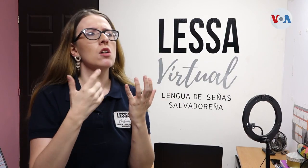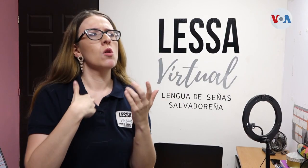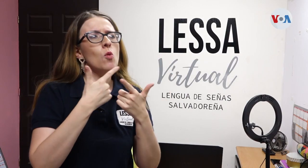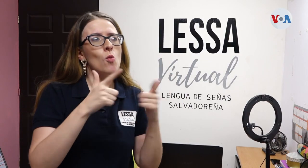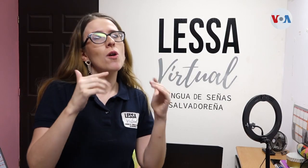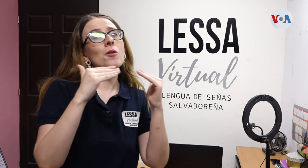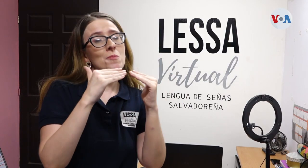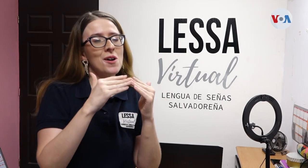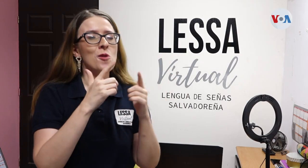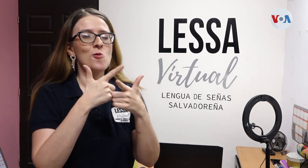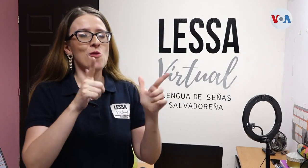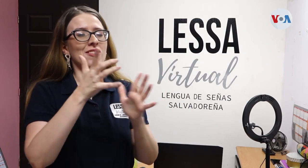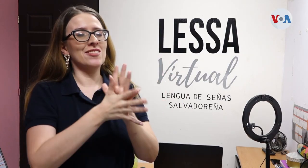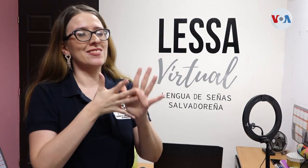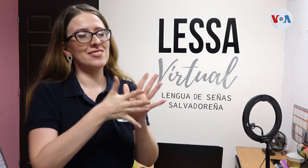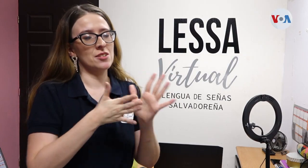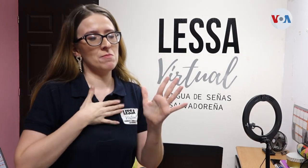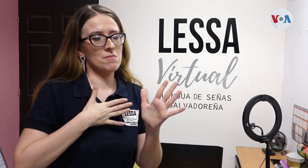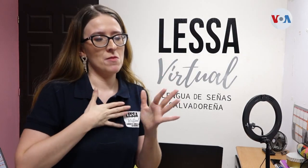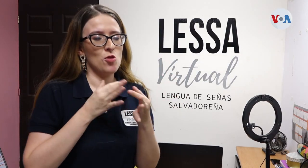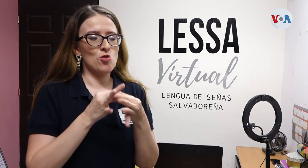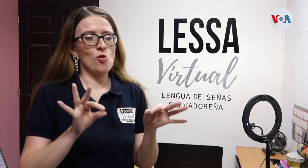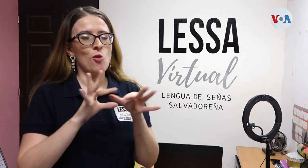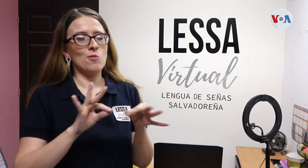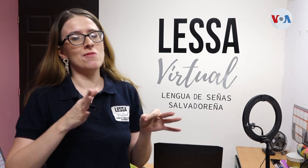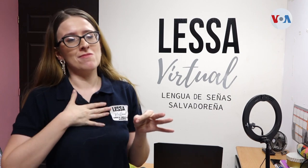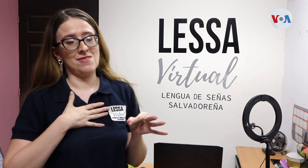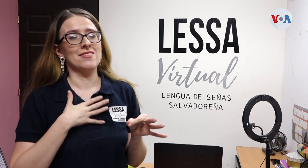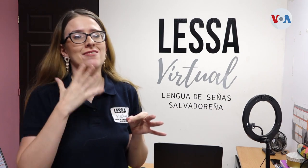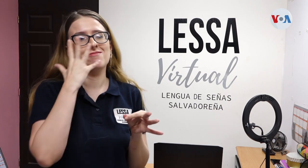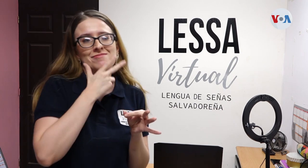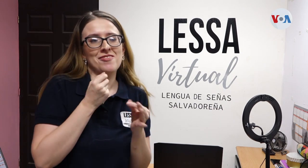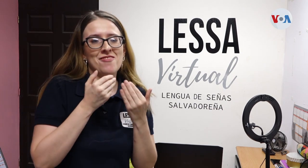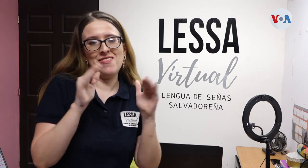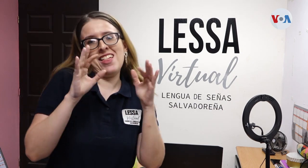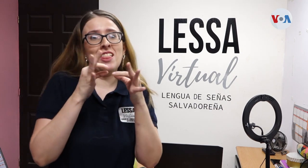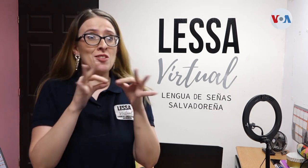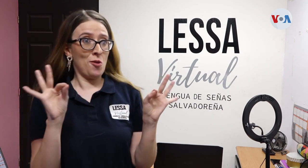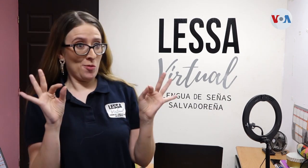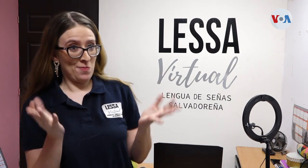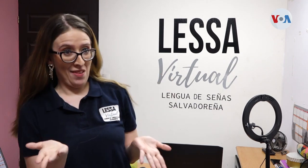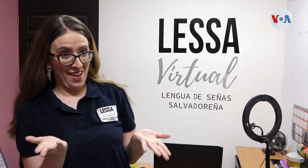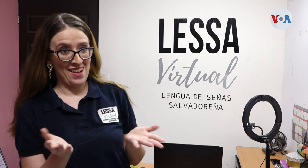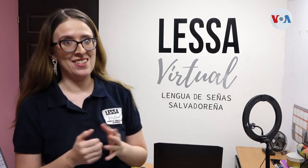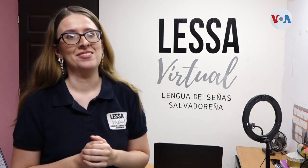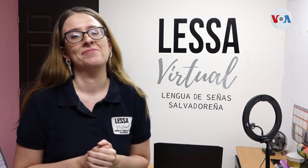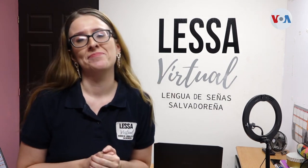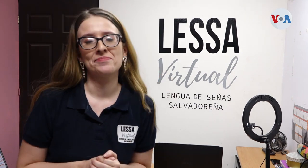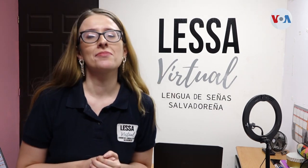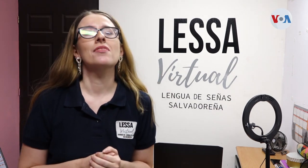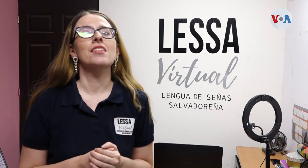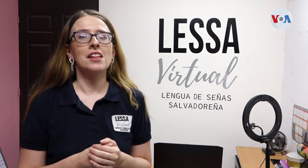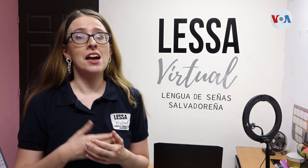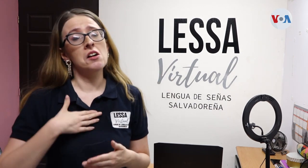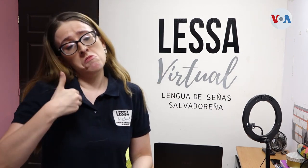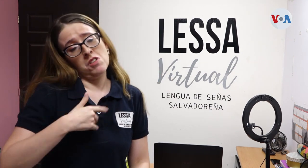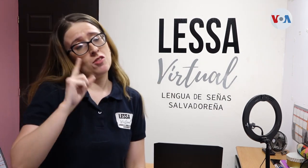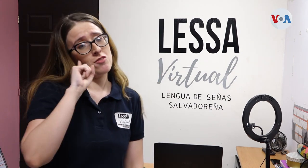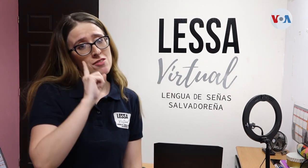la comunicación no ha sido fácil, pero encontré la forma de poder comunicarme a través de la